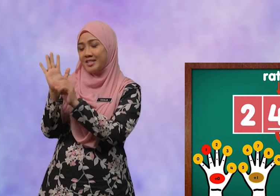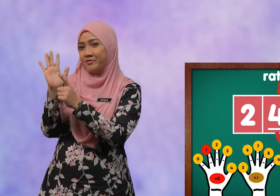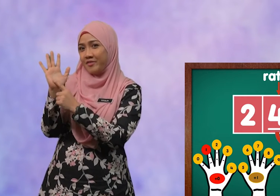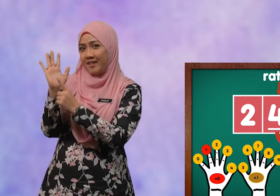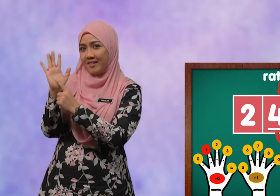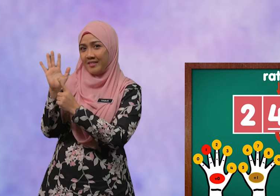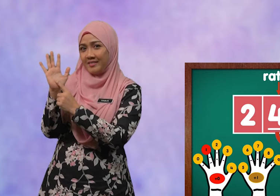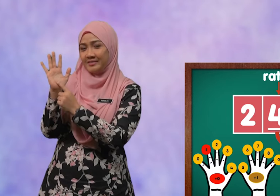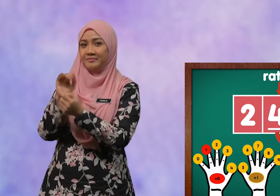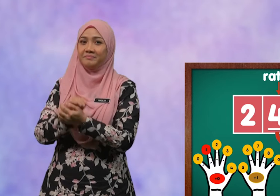sifar.